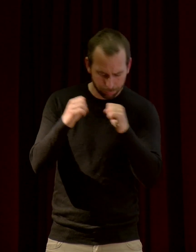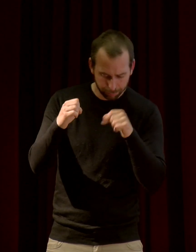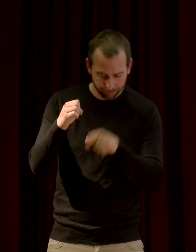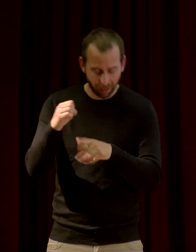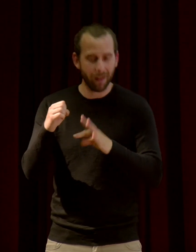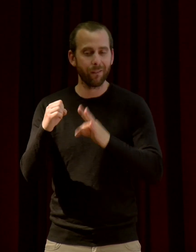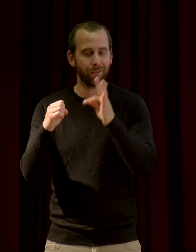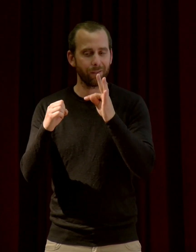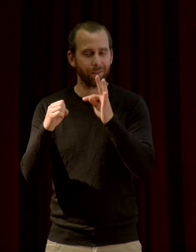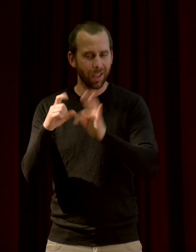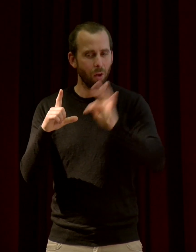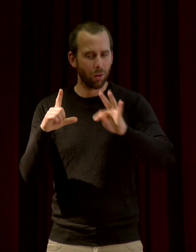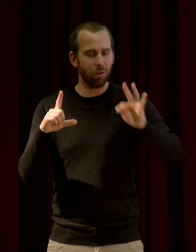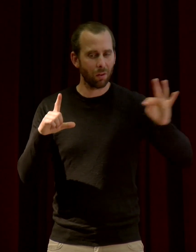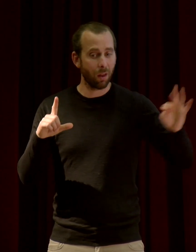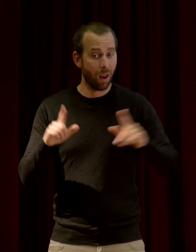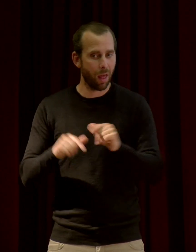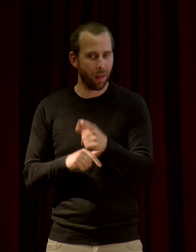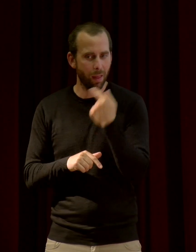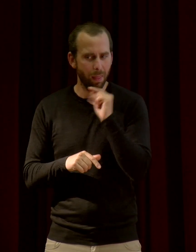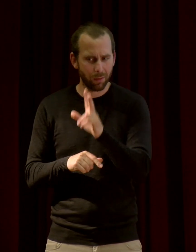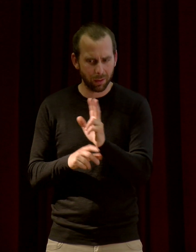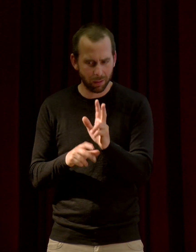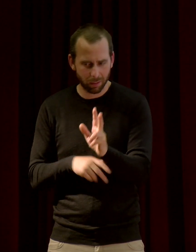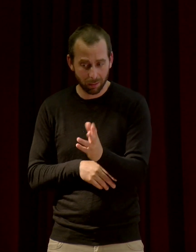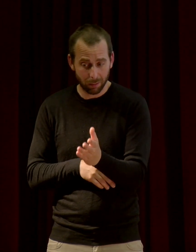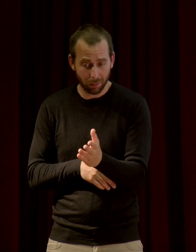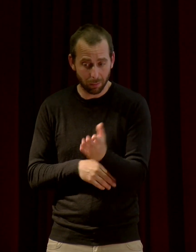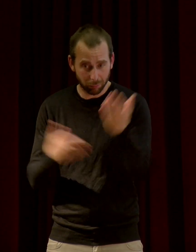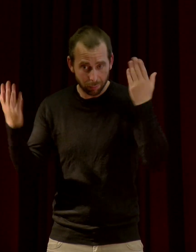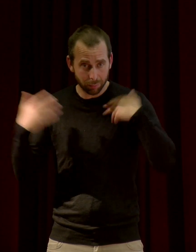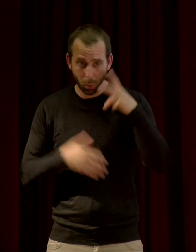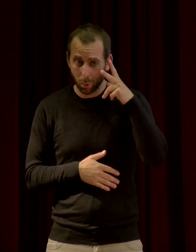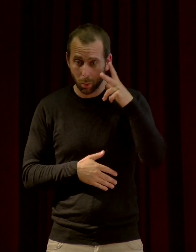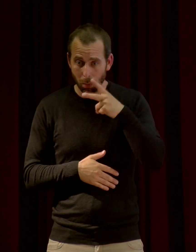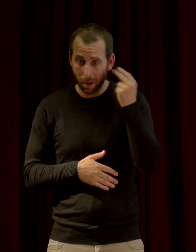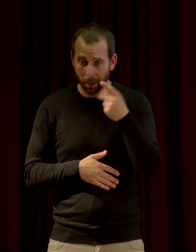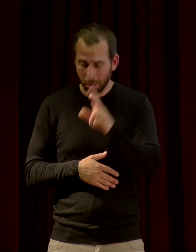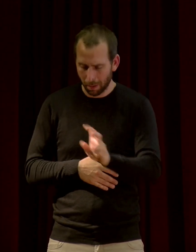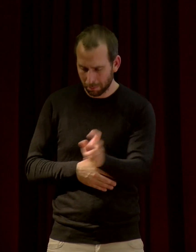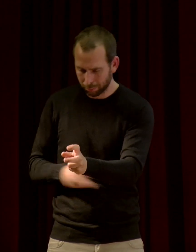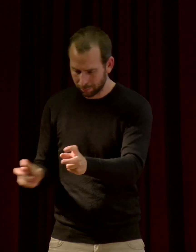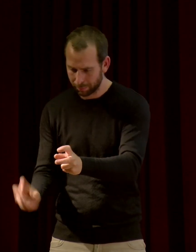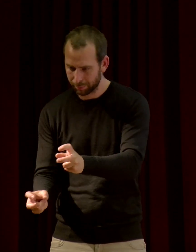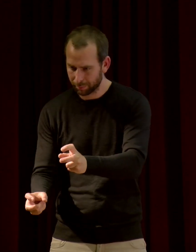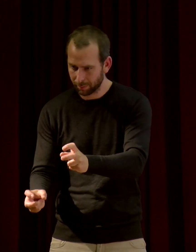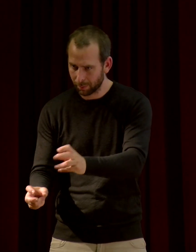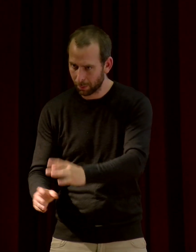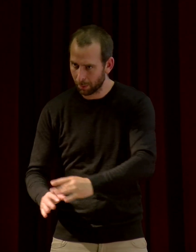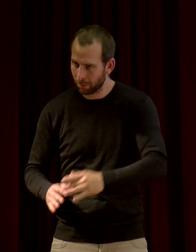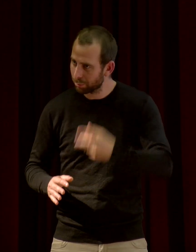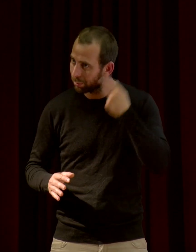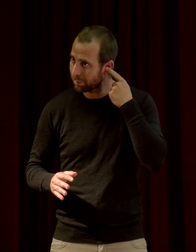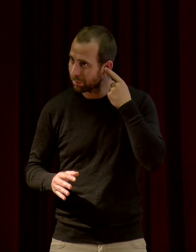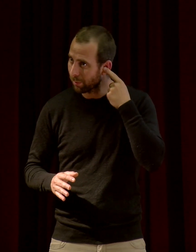Et donc, en posant des électrodes, on peut nous-mêmes, en tant qu'humains, écouter ces fréquences. Qu'est que vous en pensez ? Vous avez bien vu